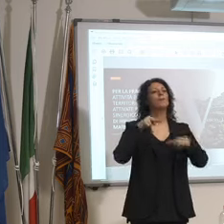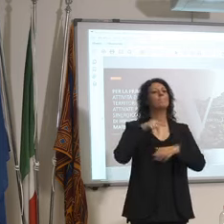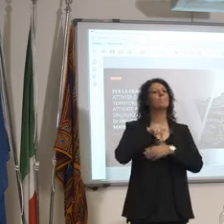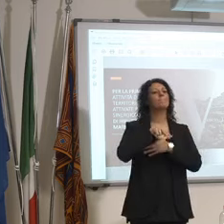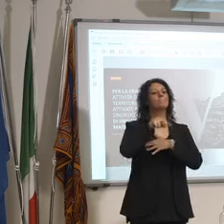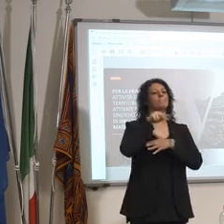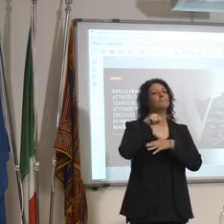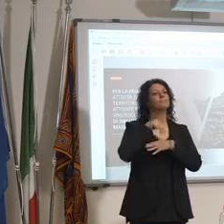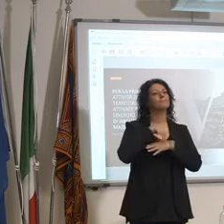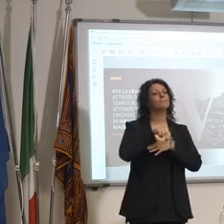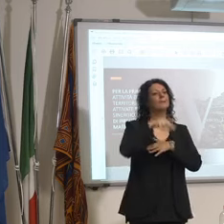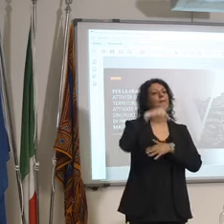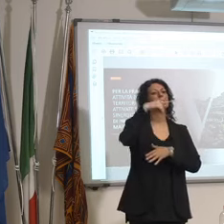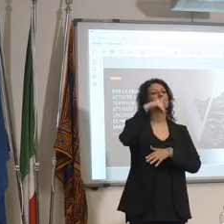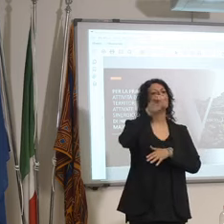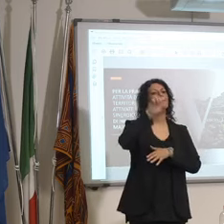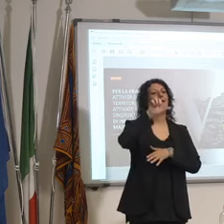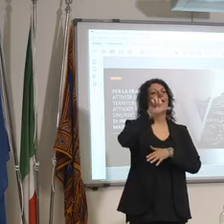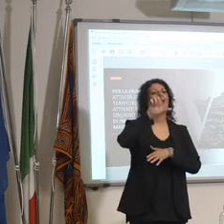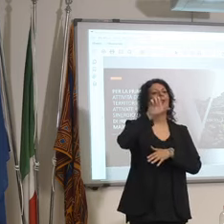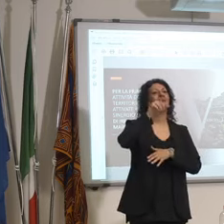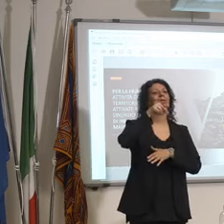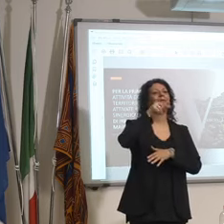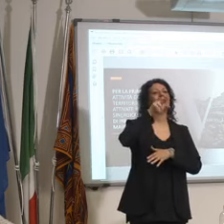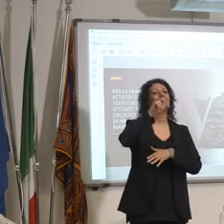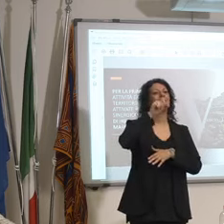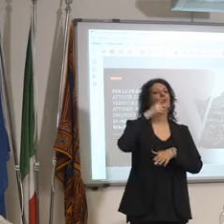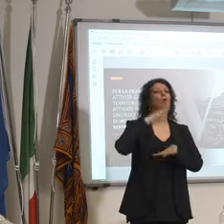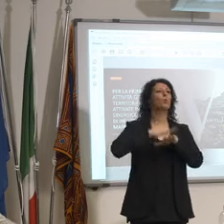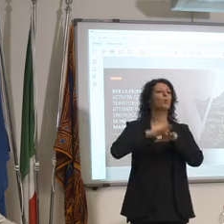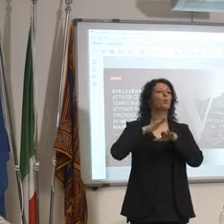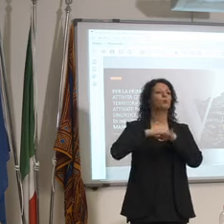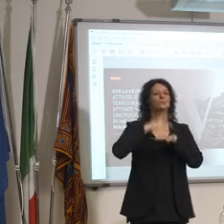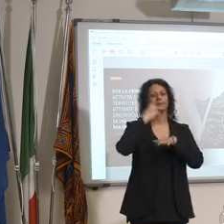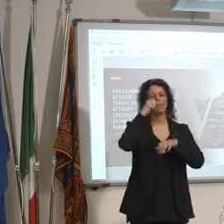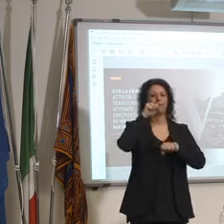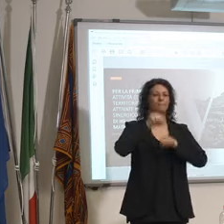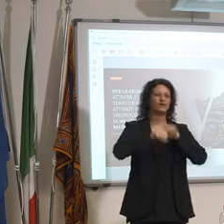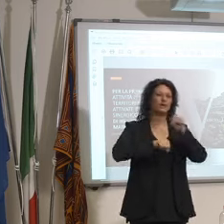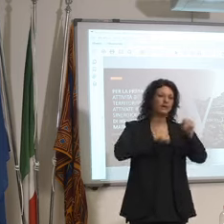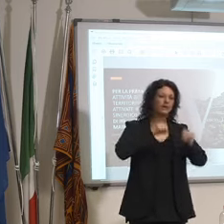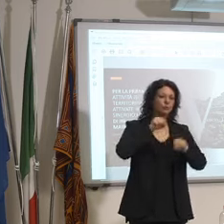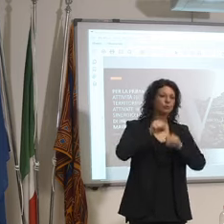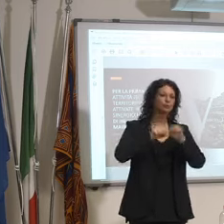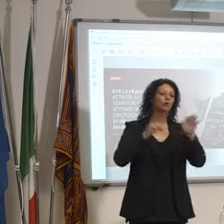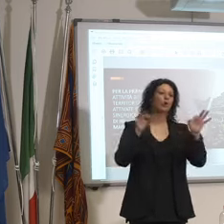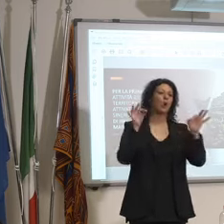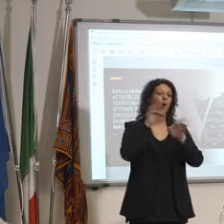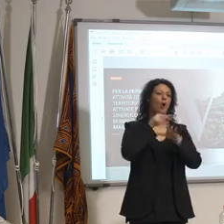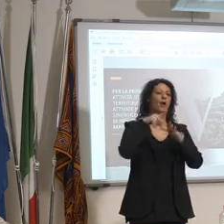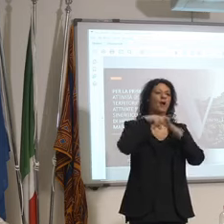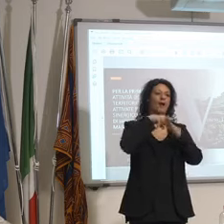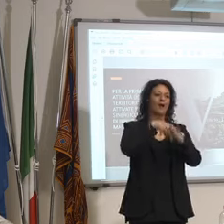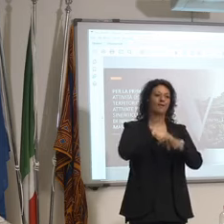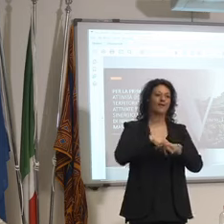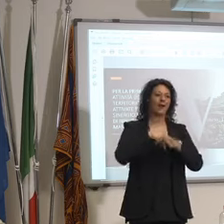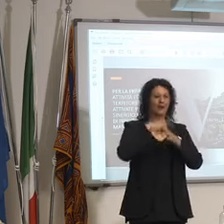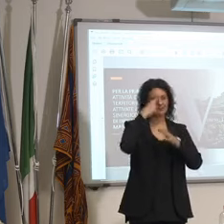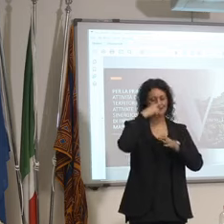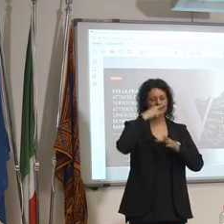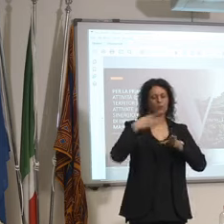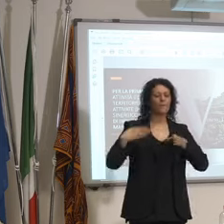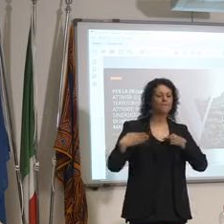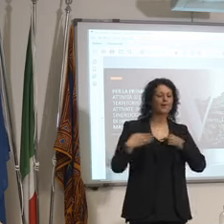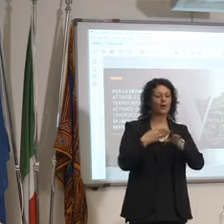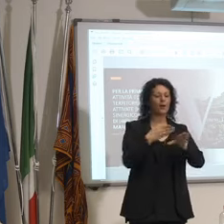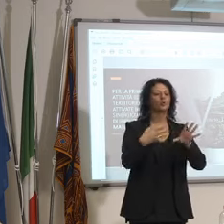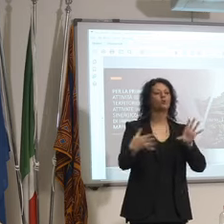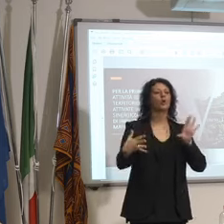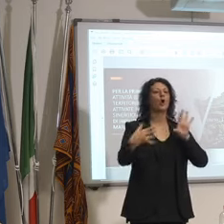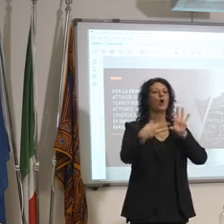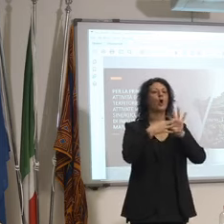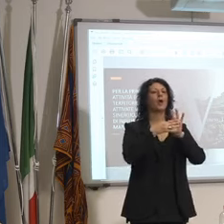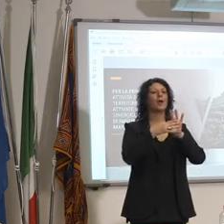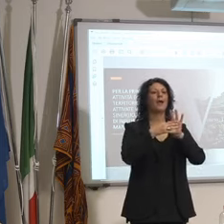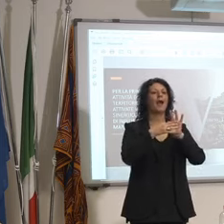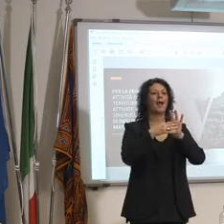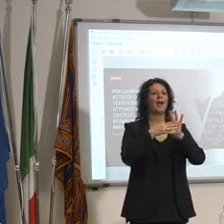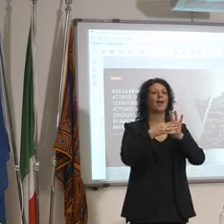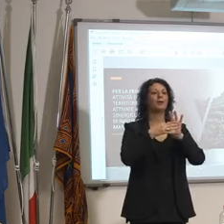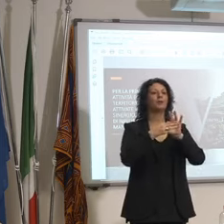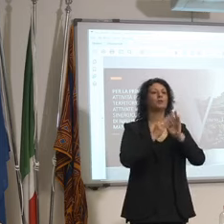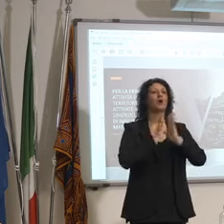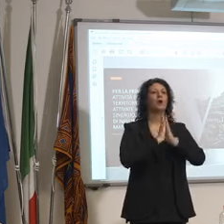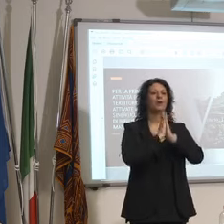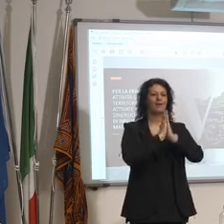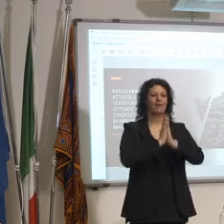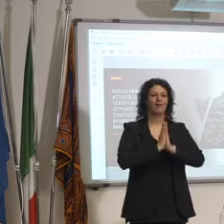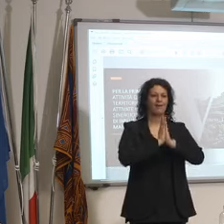o a cavale in bicicletta anche i percorsi non soltanto della fede ma anche dell'enogastronomia della natura e